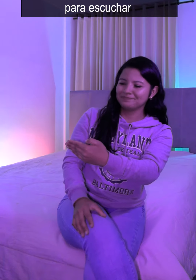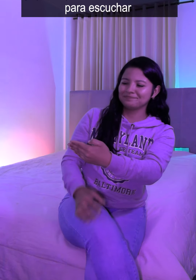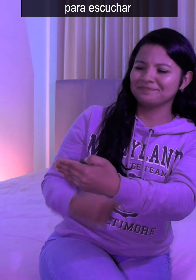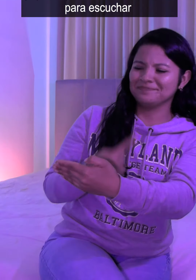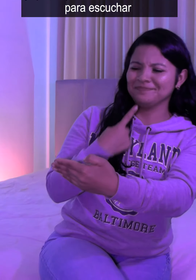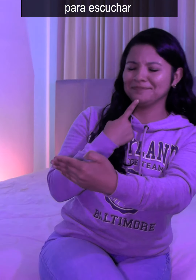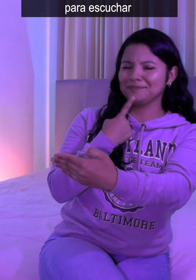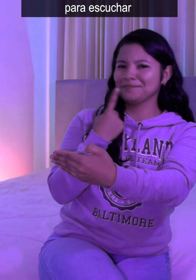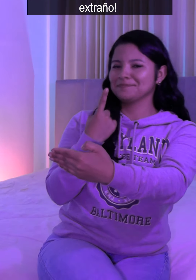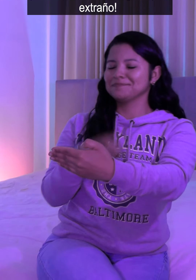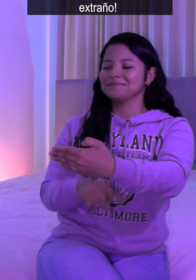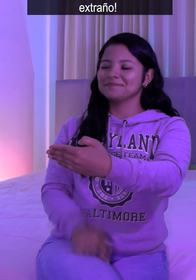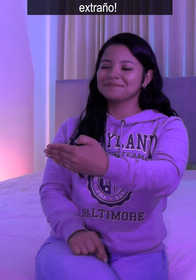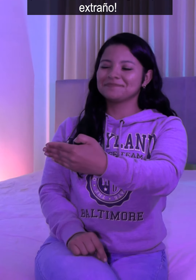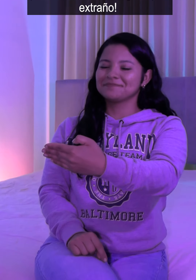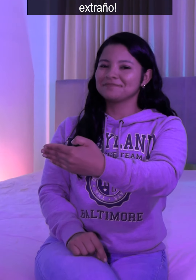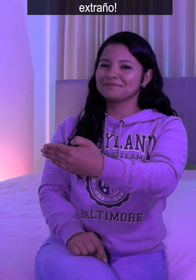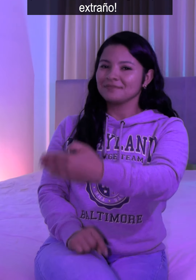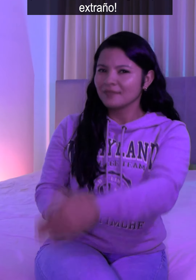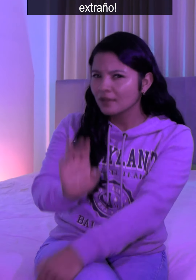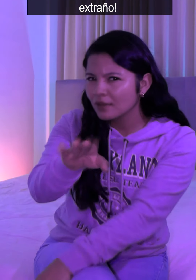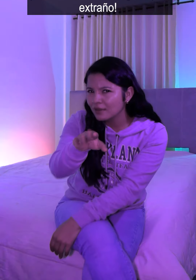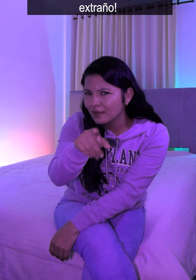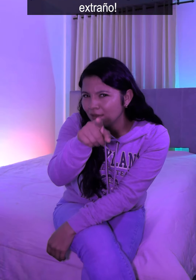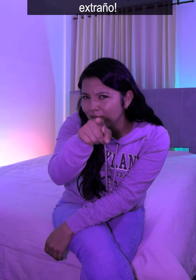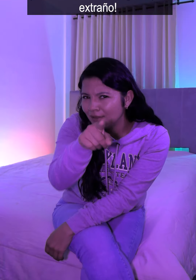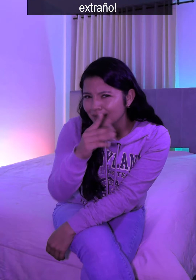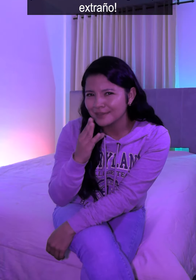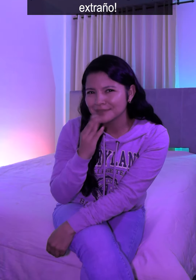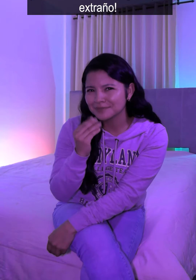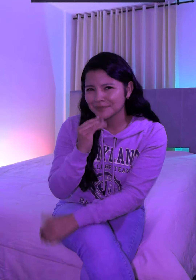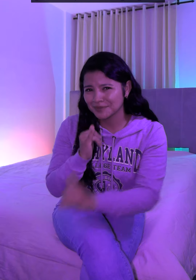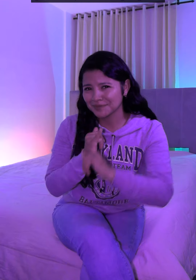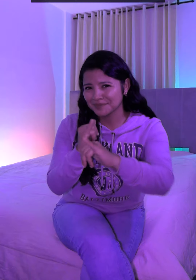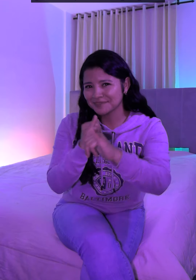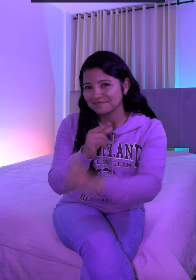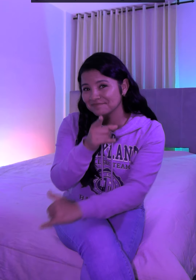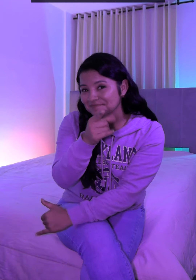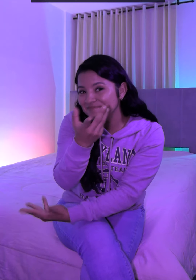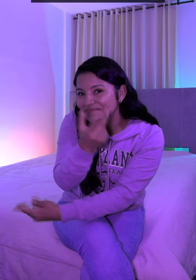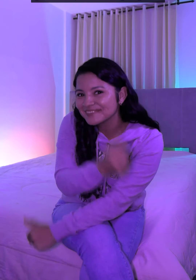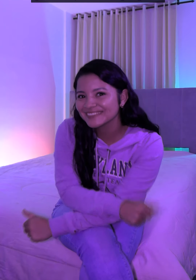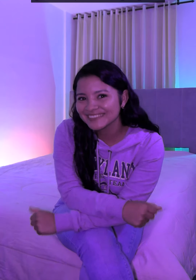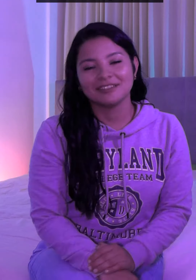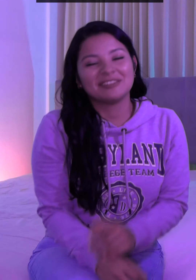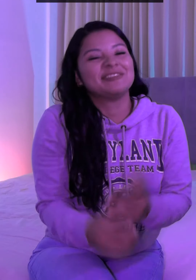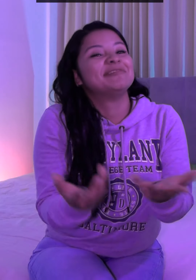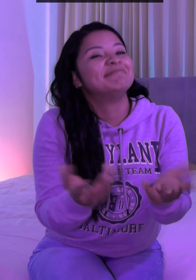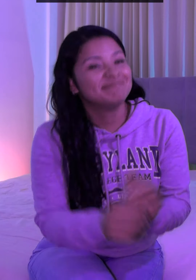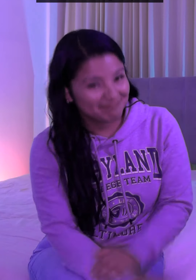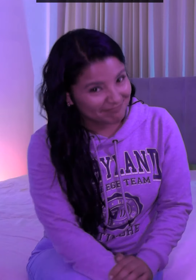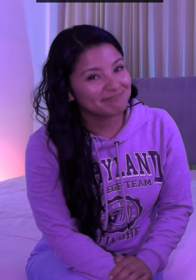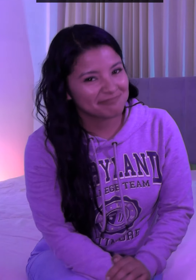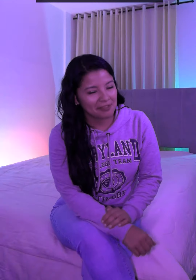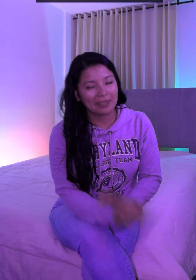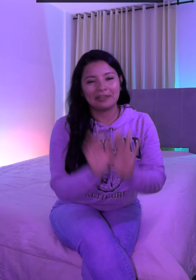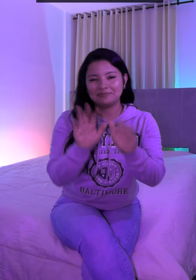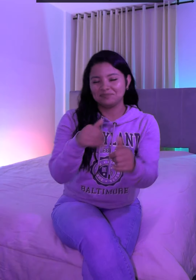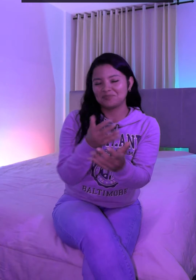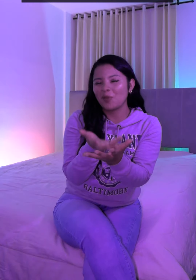escuchar. Dios mío, eso fue algo súper extraño. ¿Les ha pasado algo igual? Bueno, si te llega a pasar algo